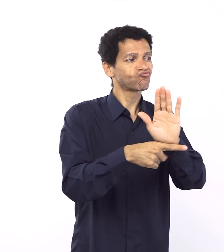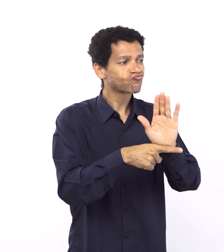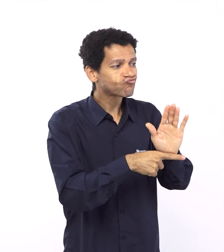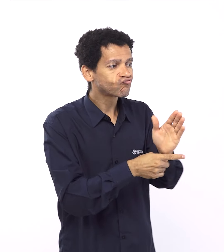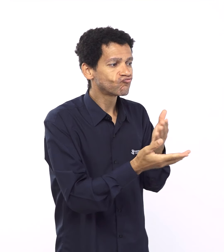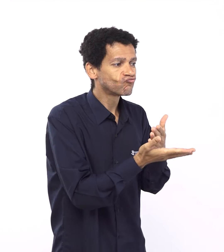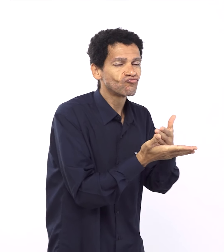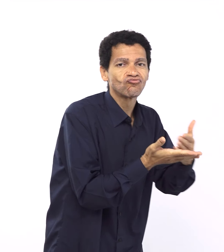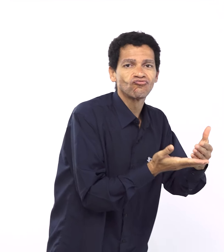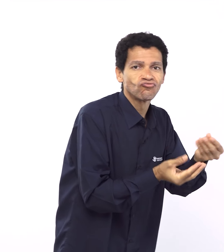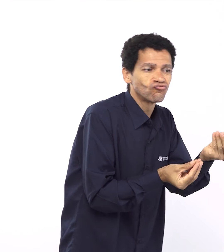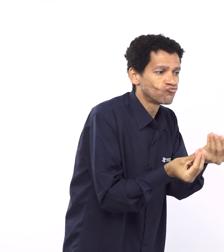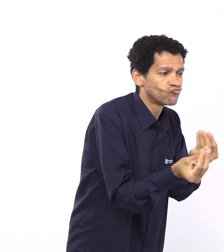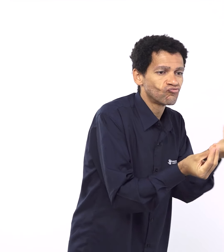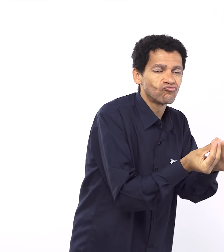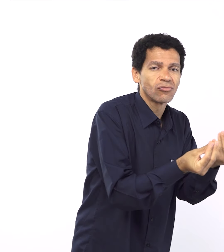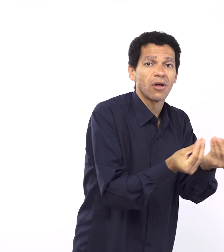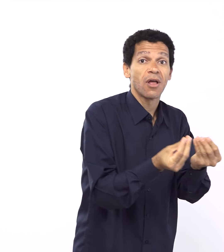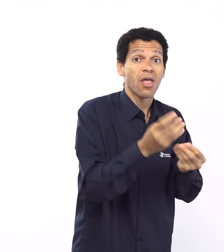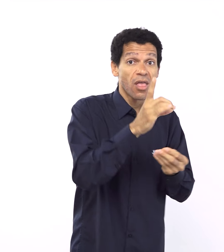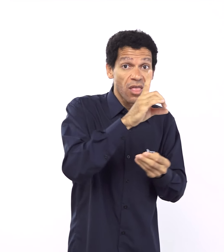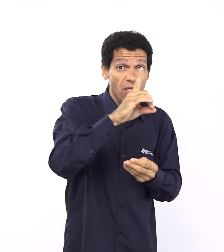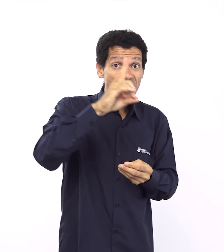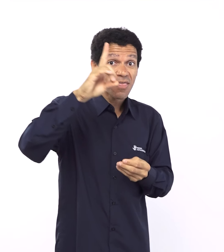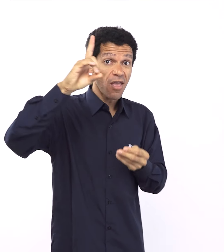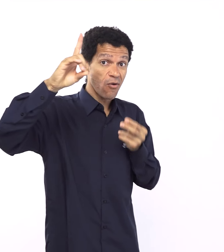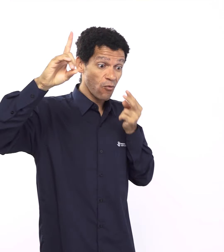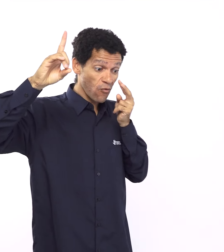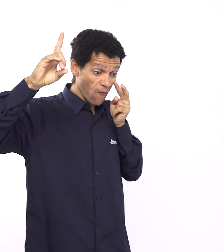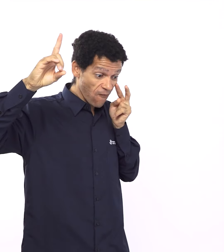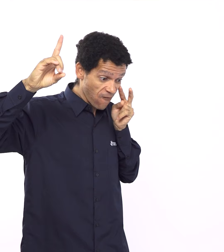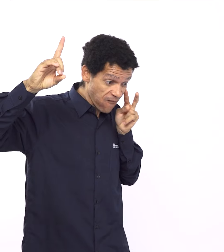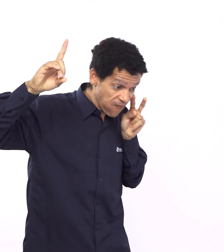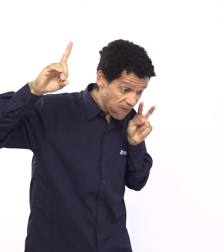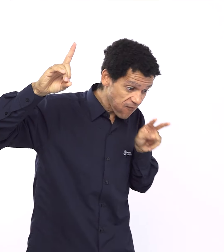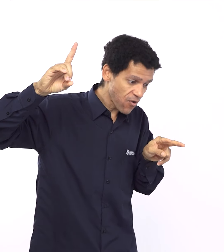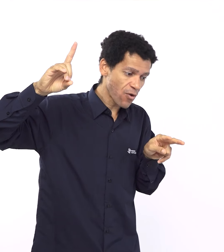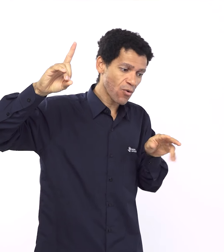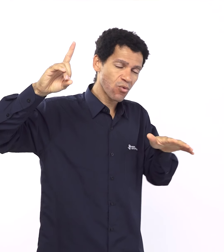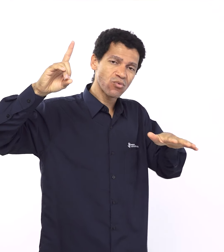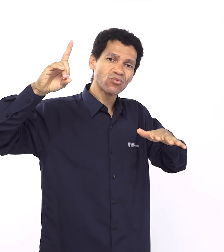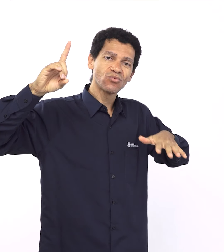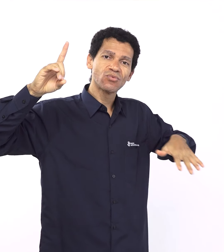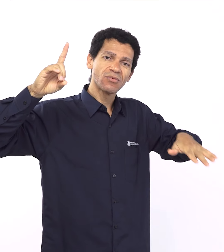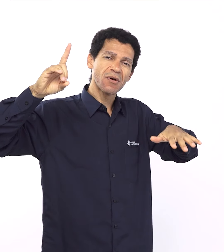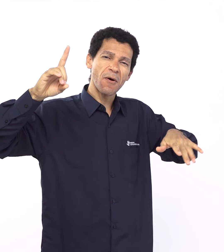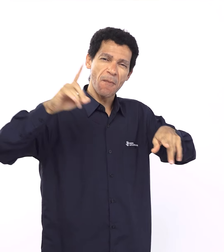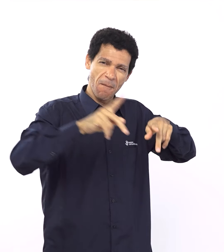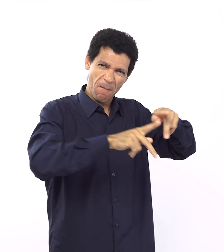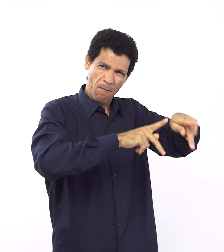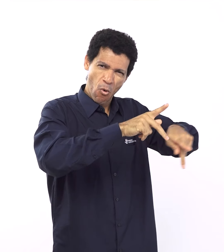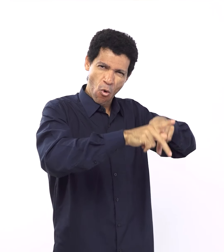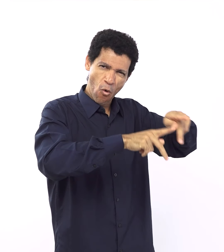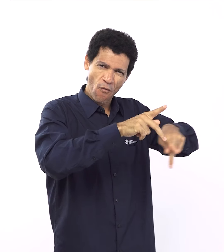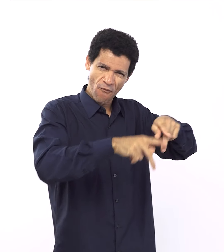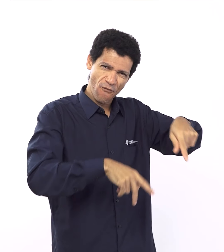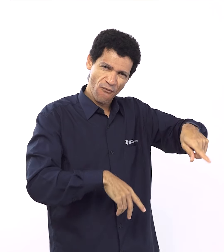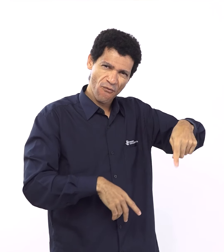tendência ao mal como os outros, a gente se pergunta, poxa, mas por que então Noé, não é?